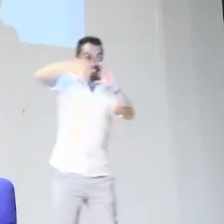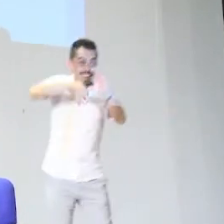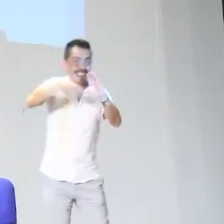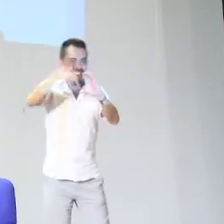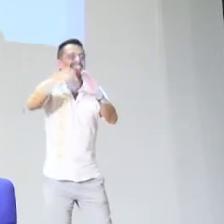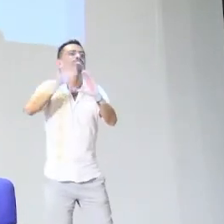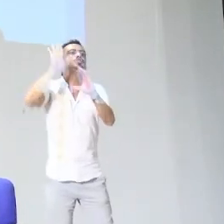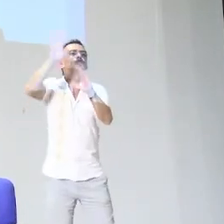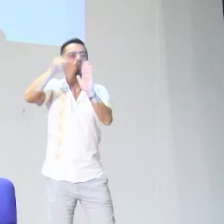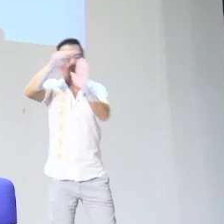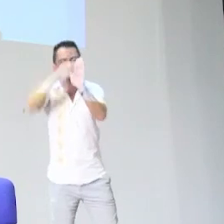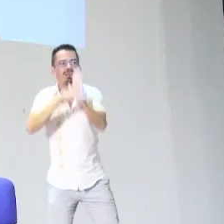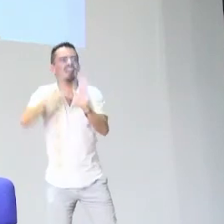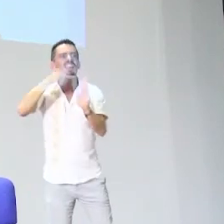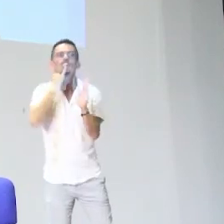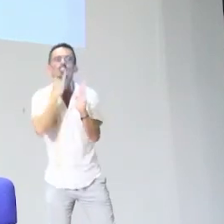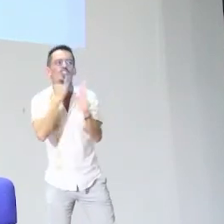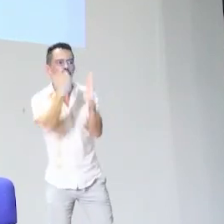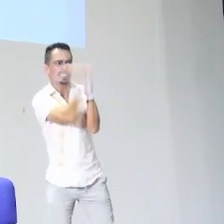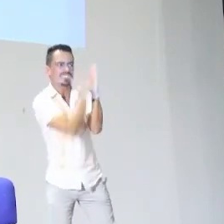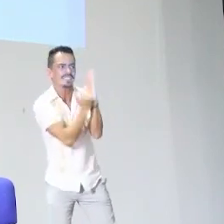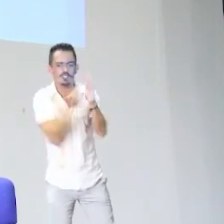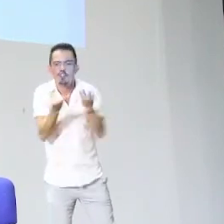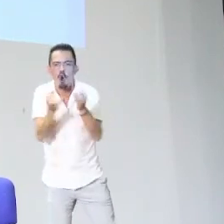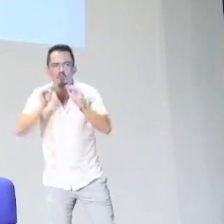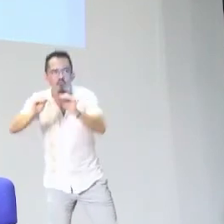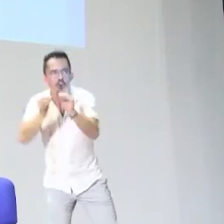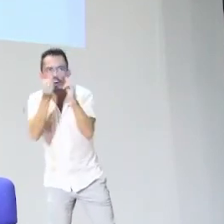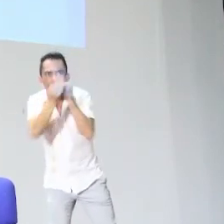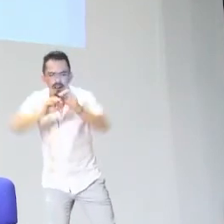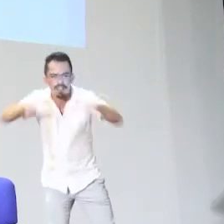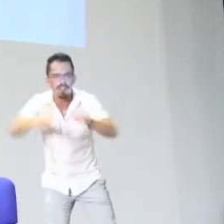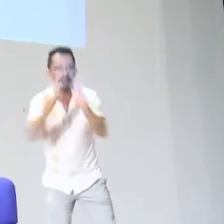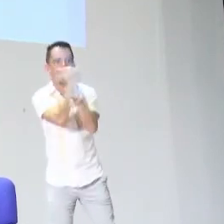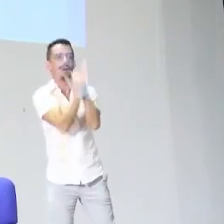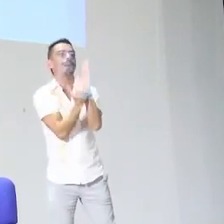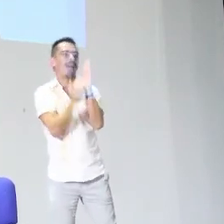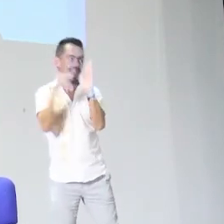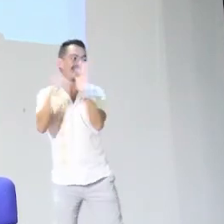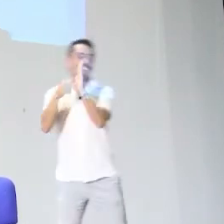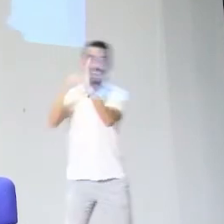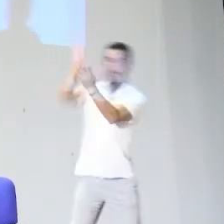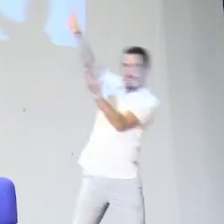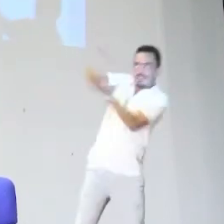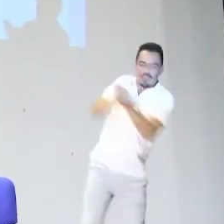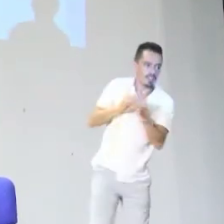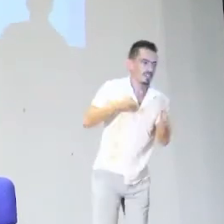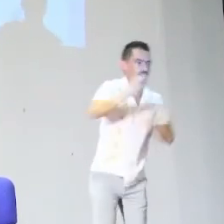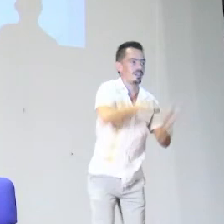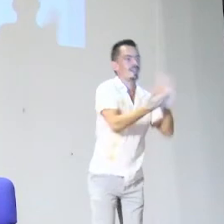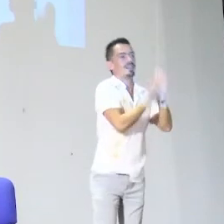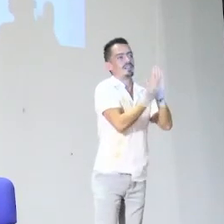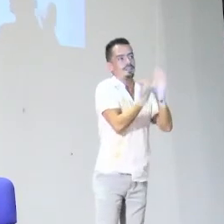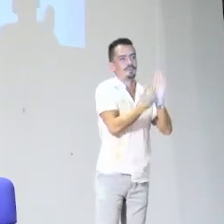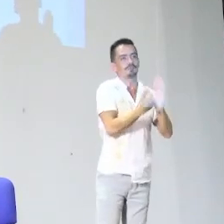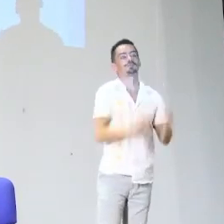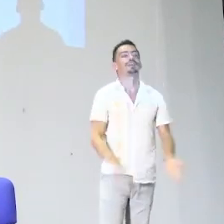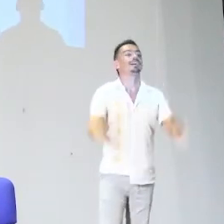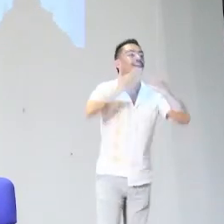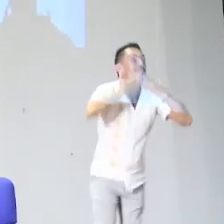pero este texto está alineado con el marco común europeo de las lenguas. Ese fue